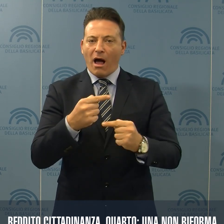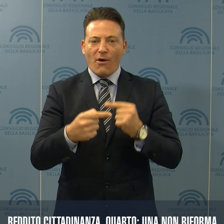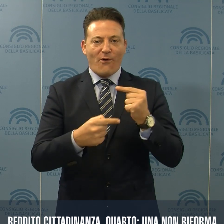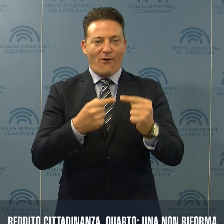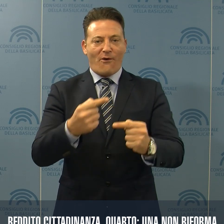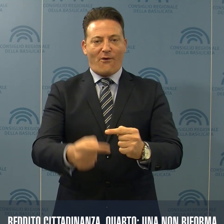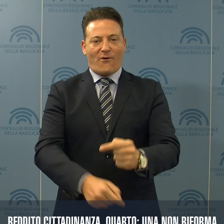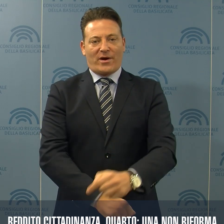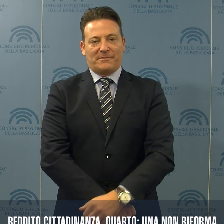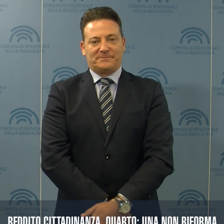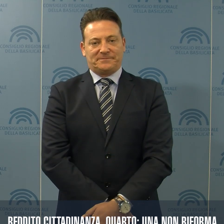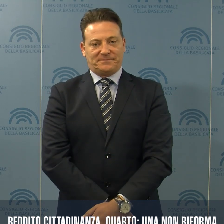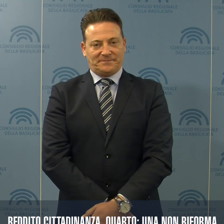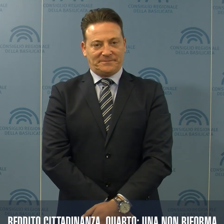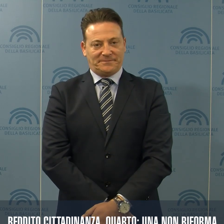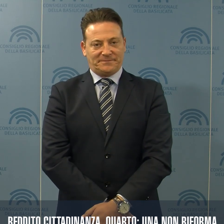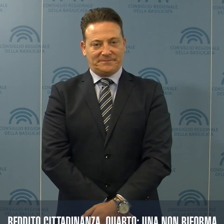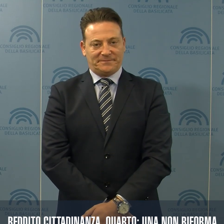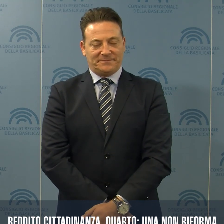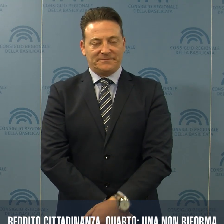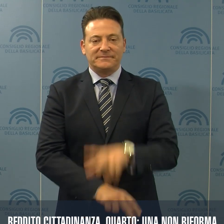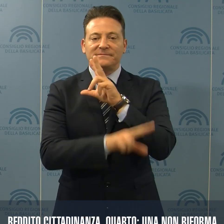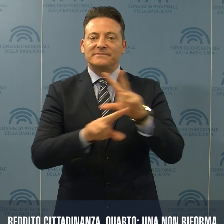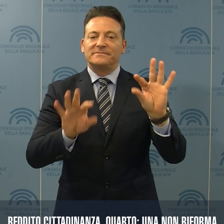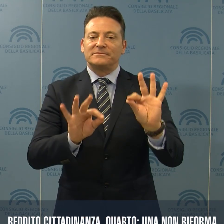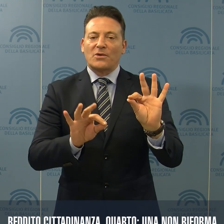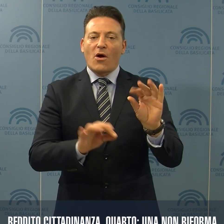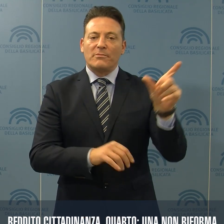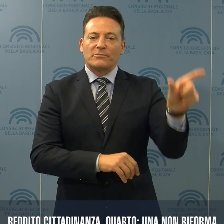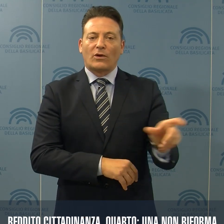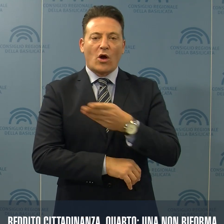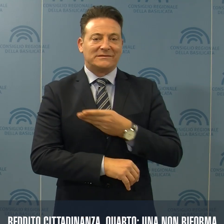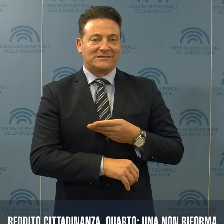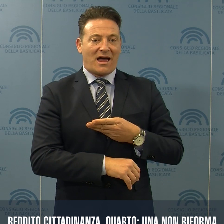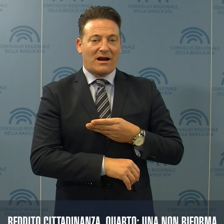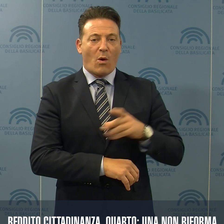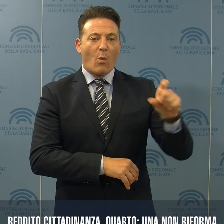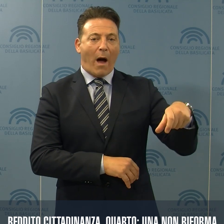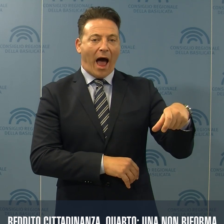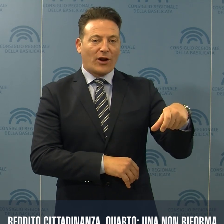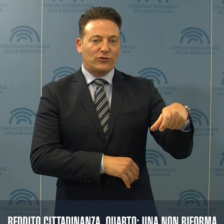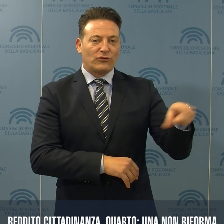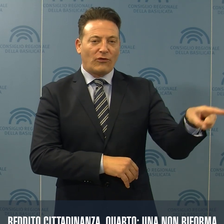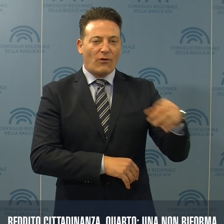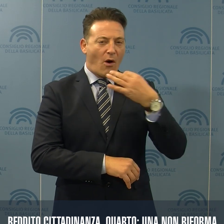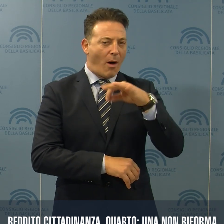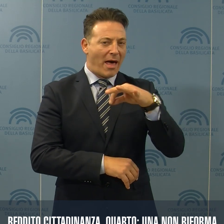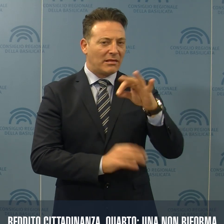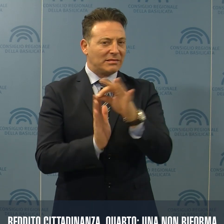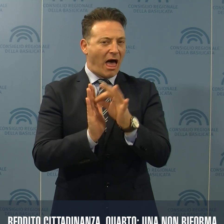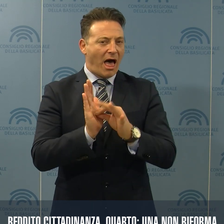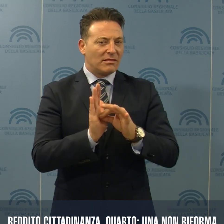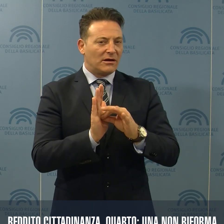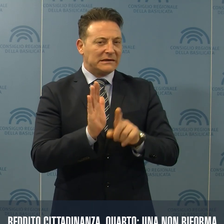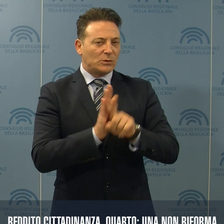alla ricerca di un lavoro stabile. Lo sostiene il consigliere Quarto, commentando i dati